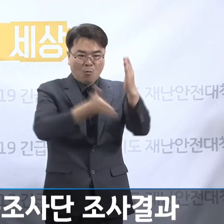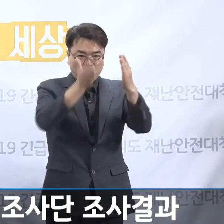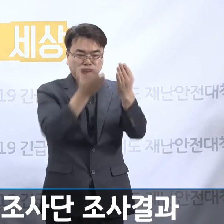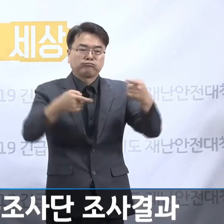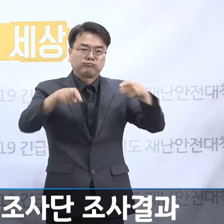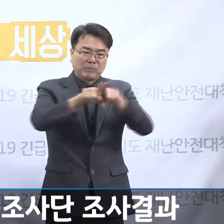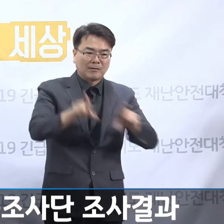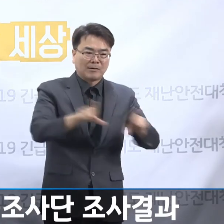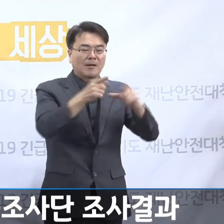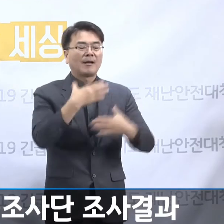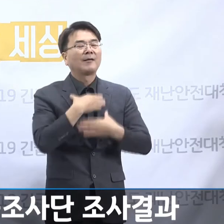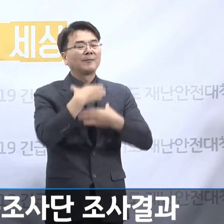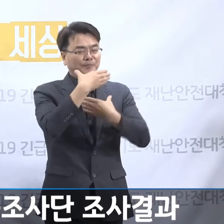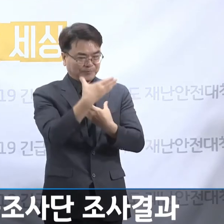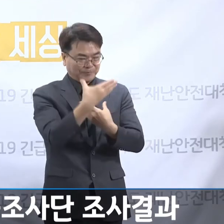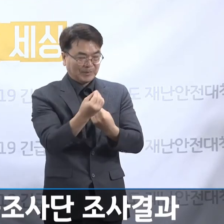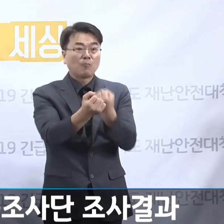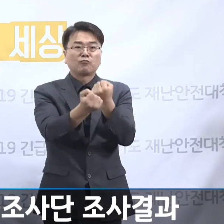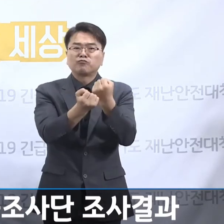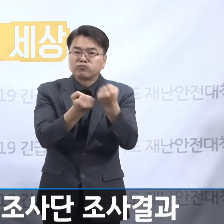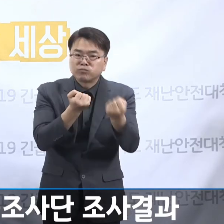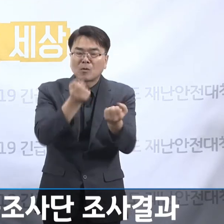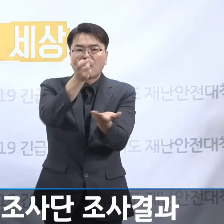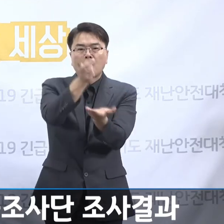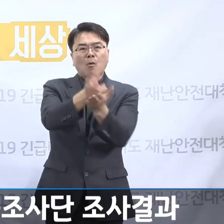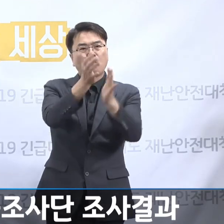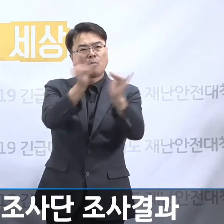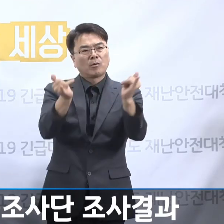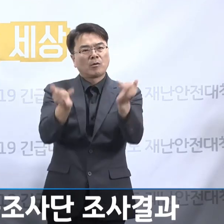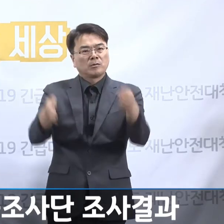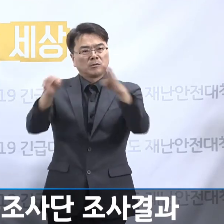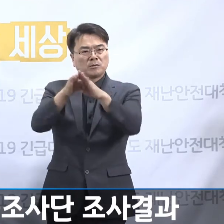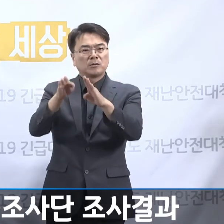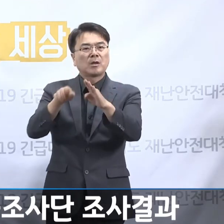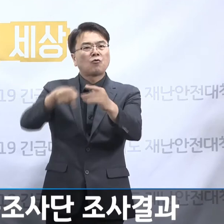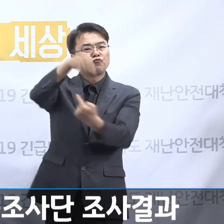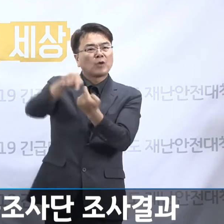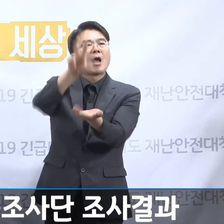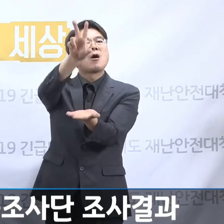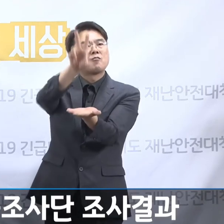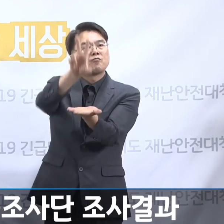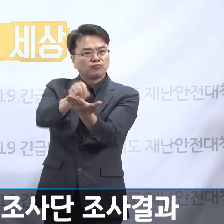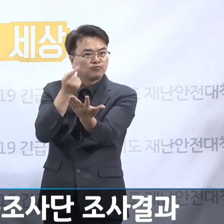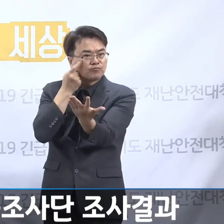점차 법인과 시설의 운영에서 문제점이 발생하였습니다.